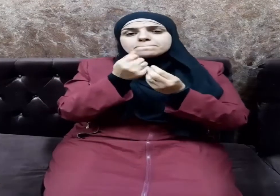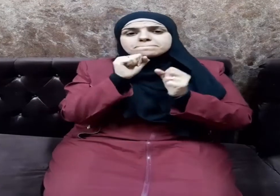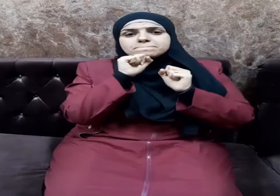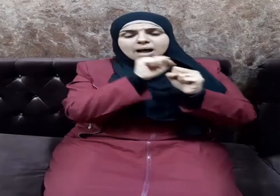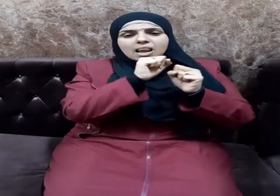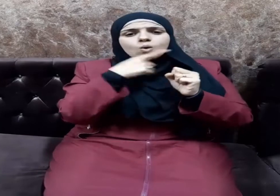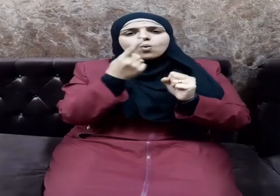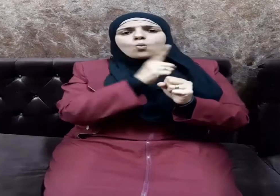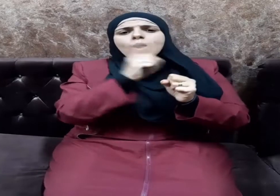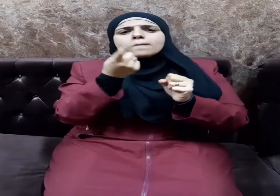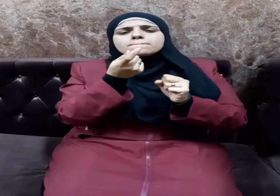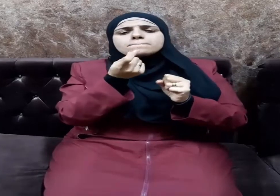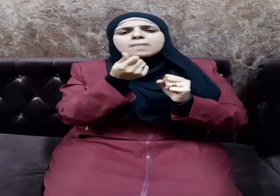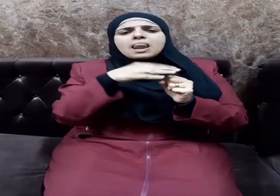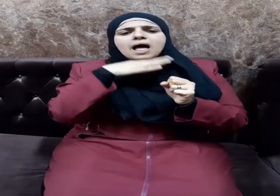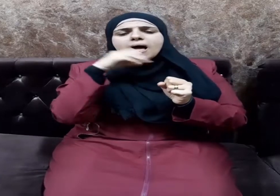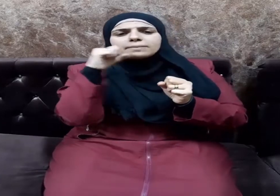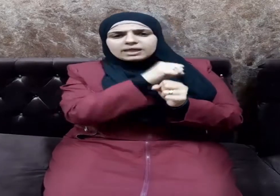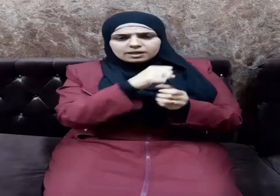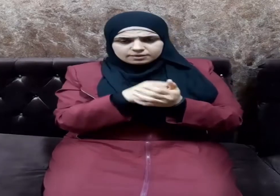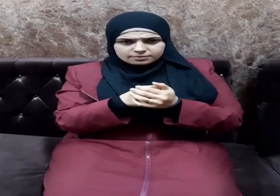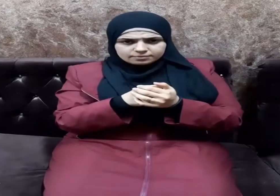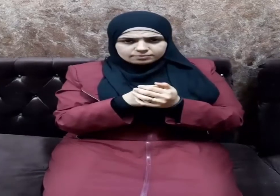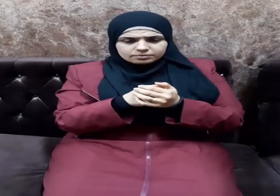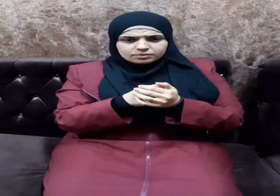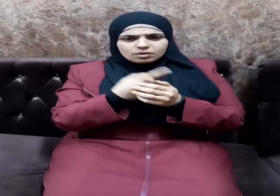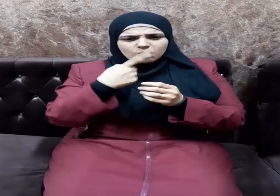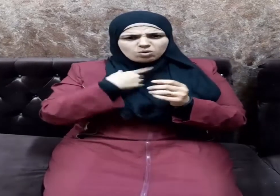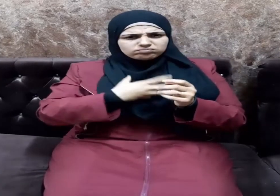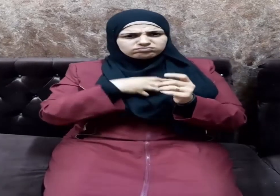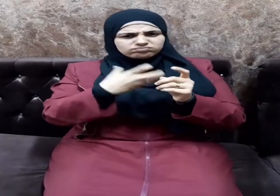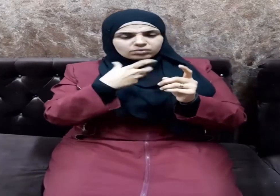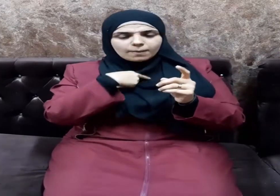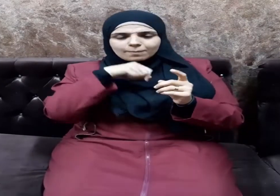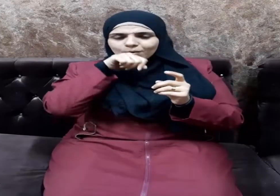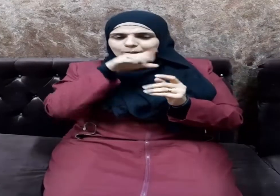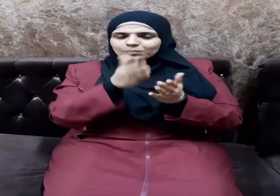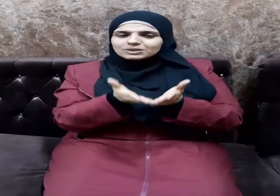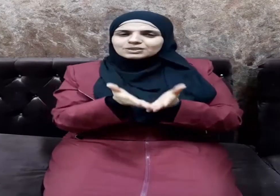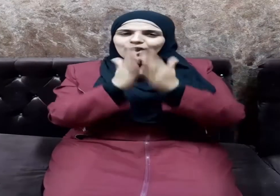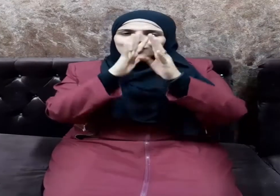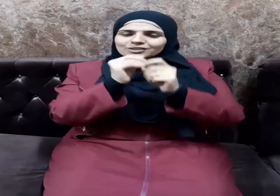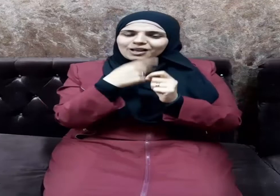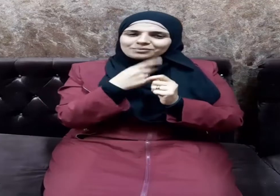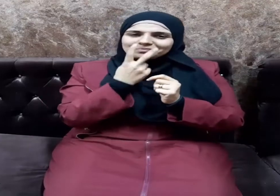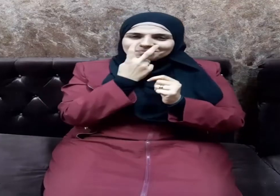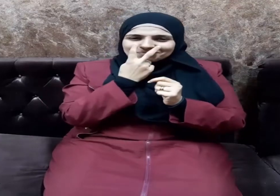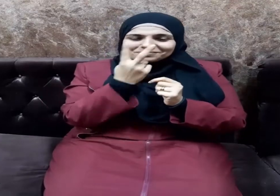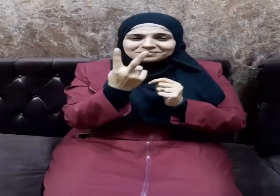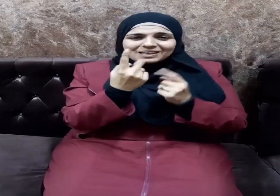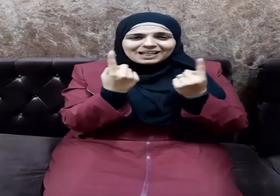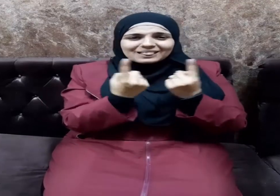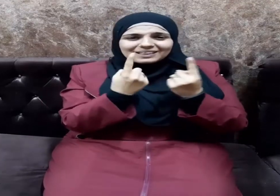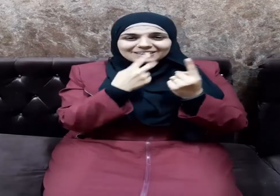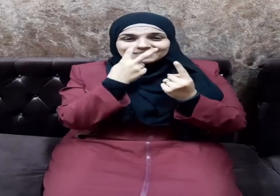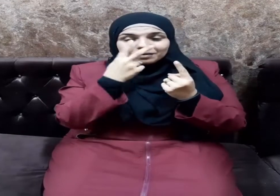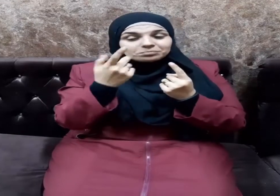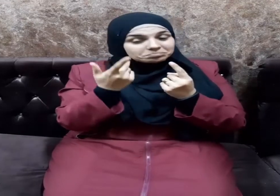ولا من مال أبيك وأغلظ للنبي صلى الله عليه وسلم فدعاه